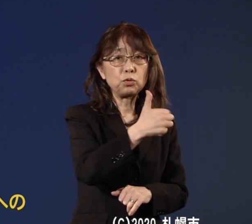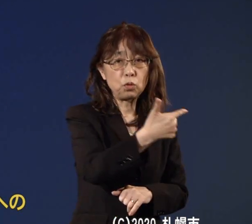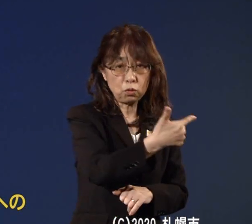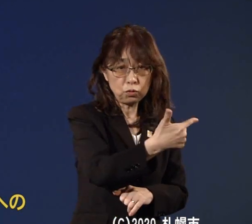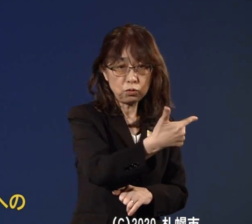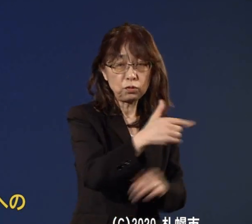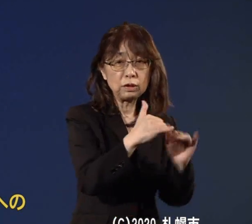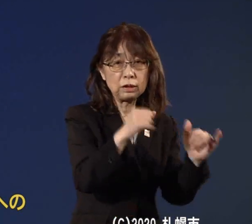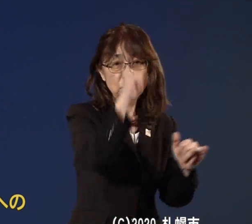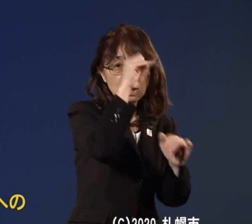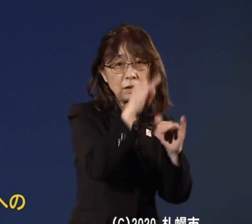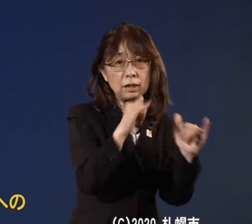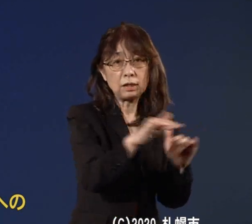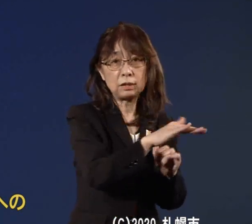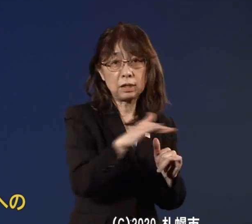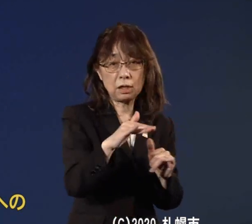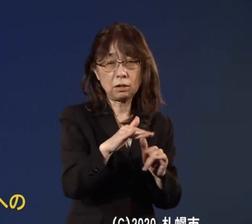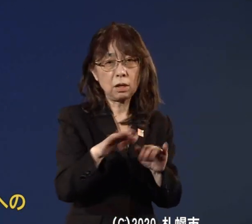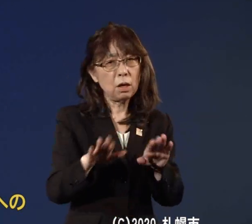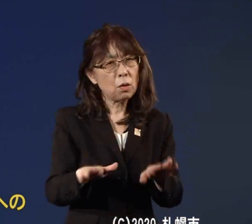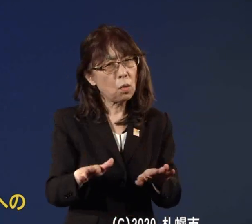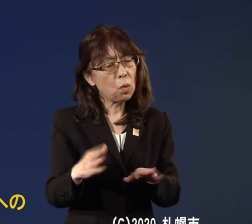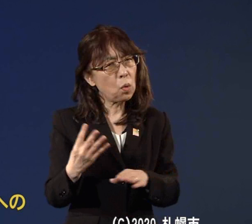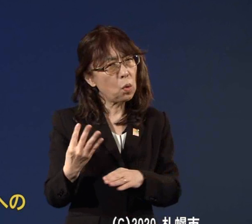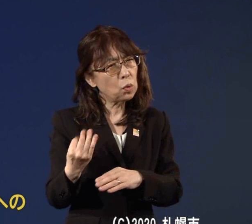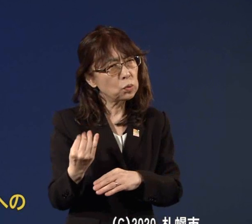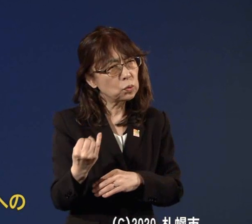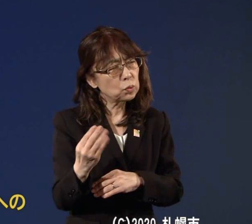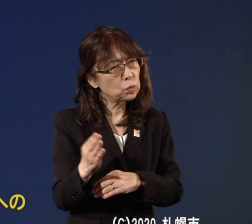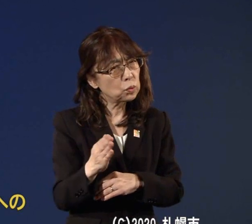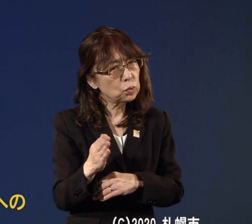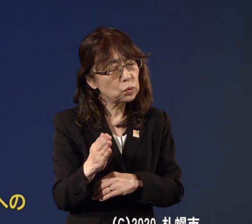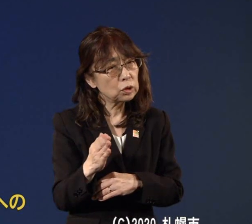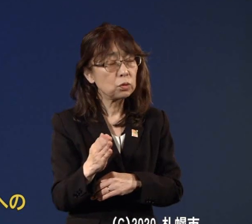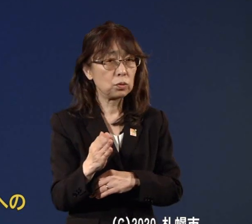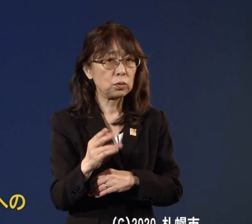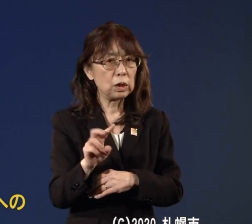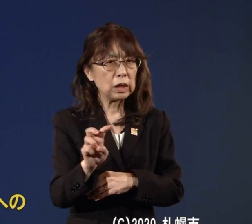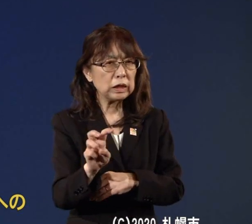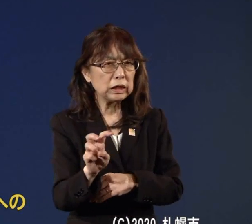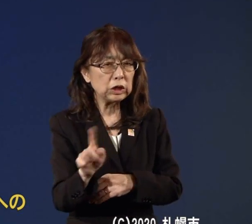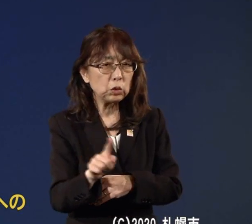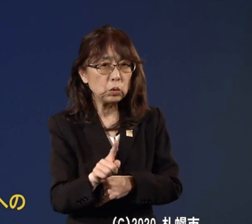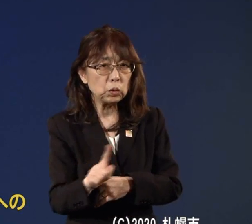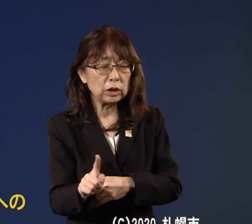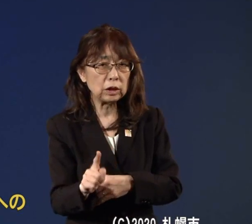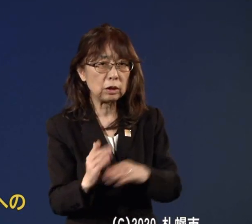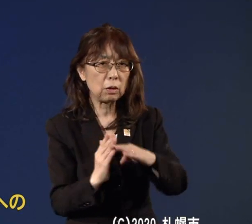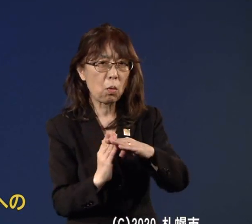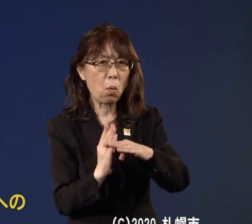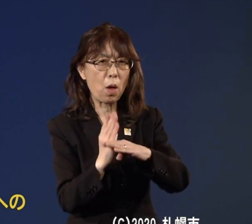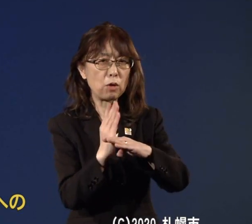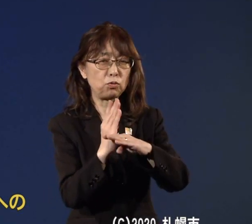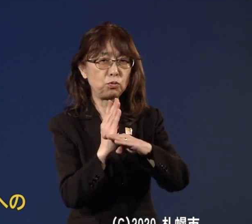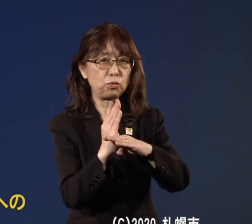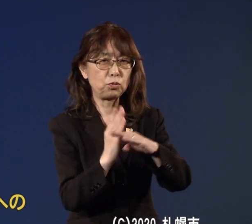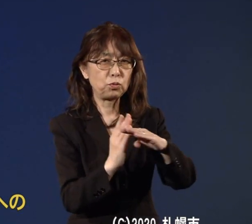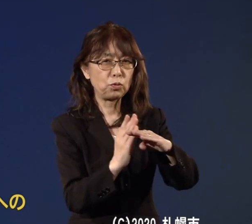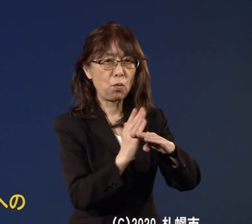ここ数日20人を超える状況の新たな患者さんが